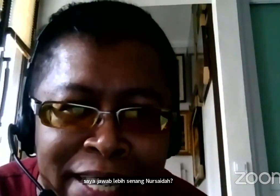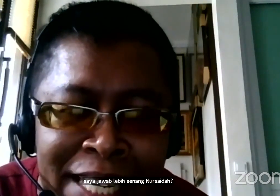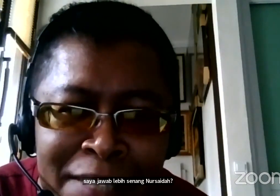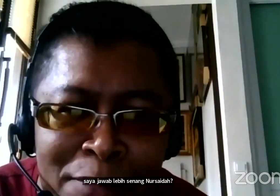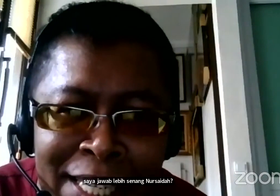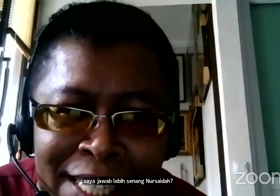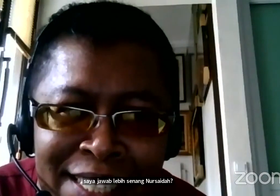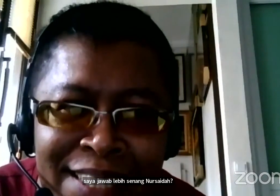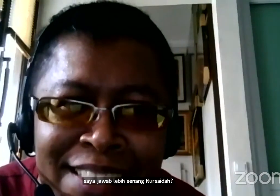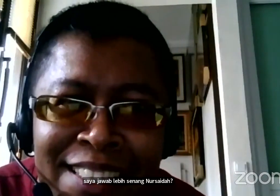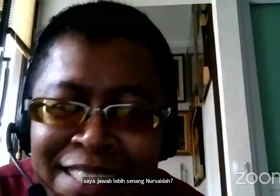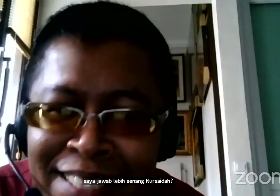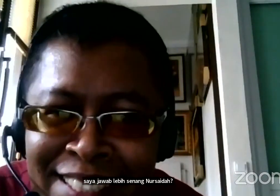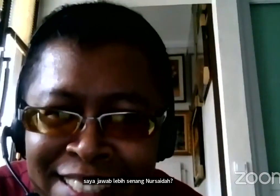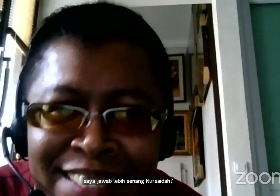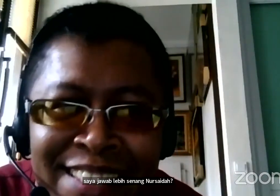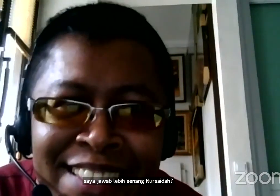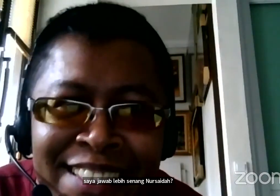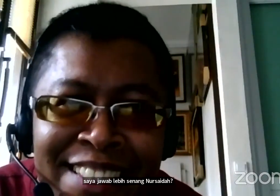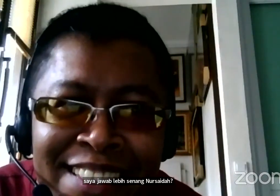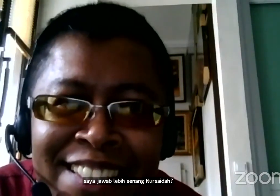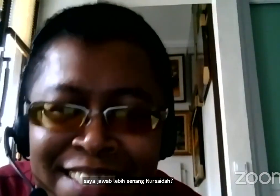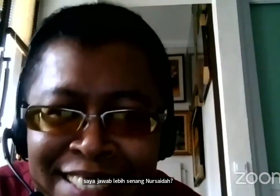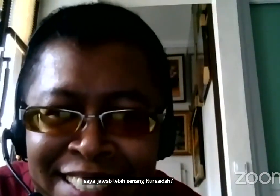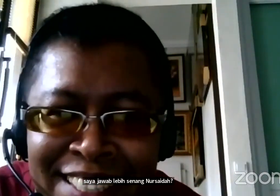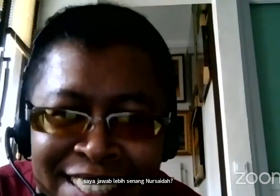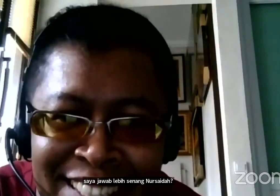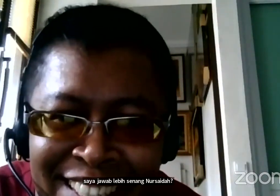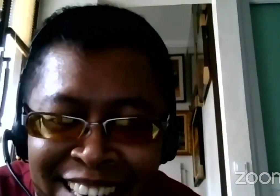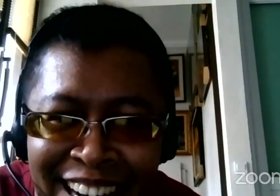up comedy Tolong tenang semua ya Ya,